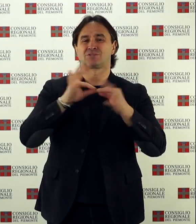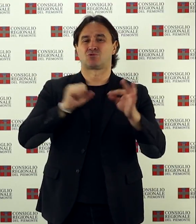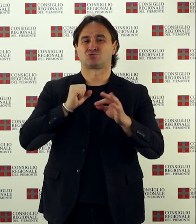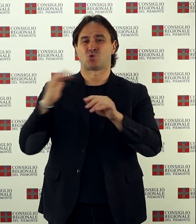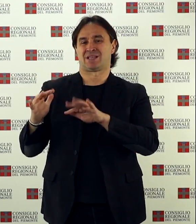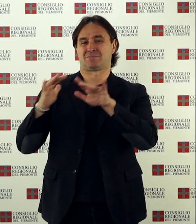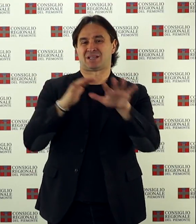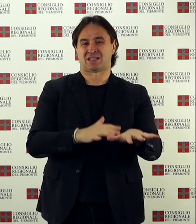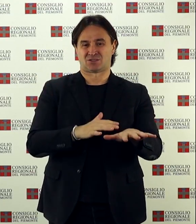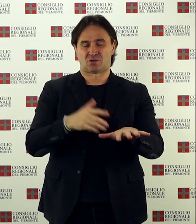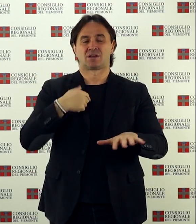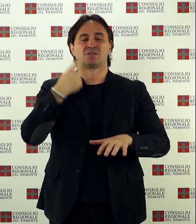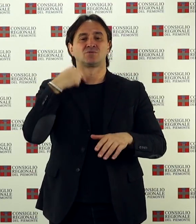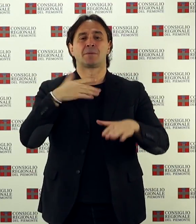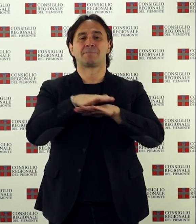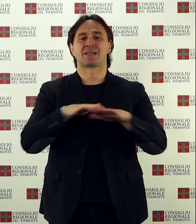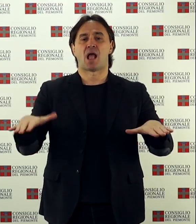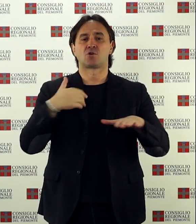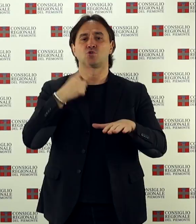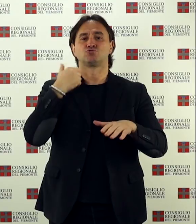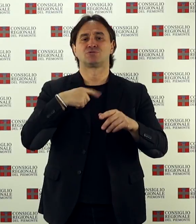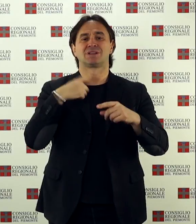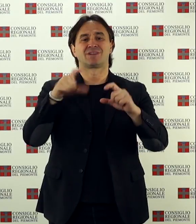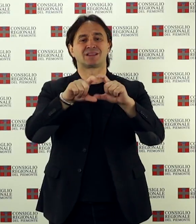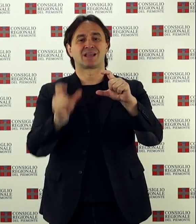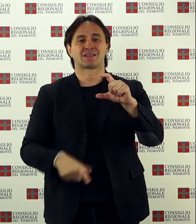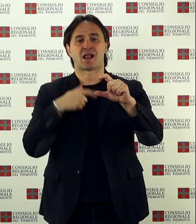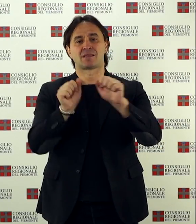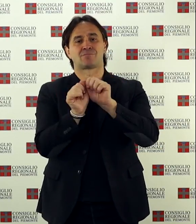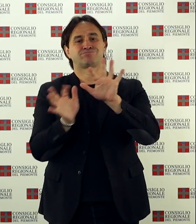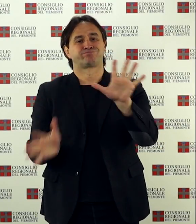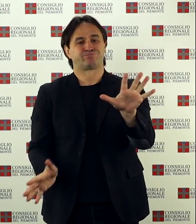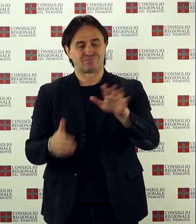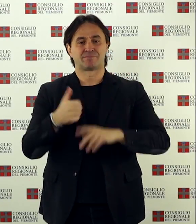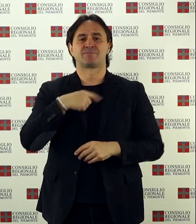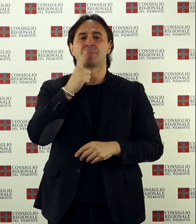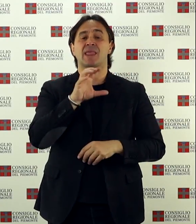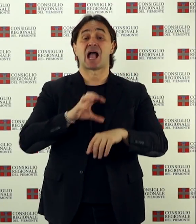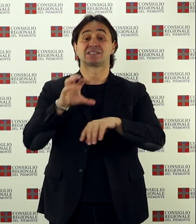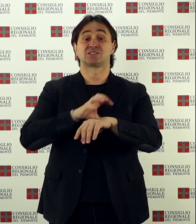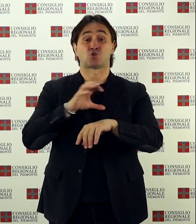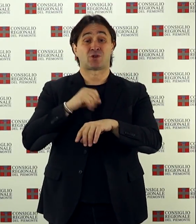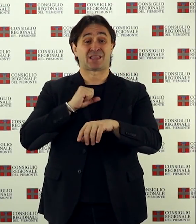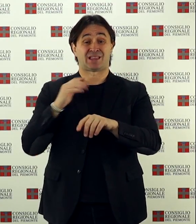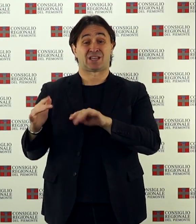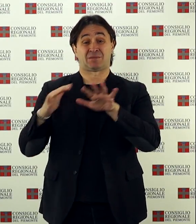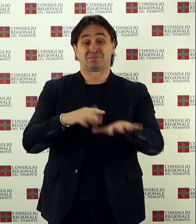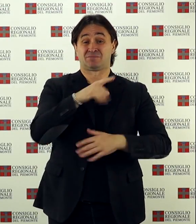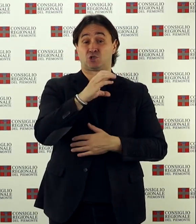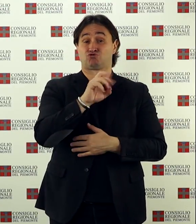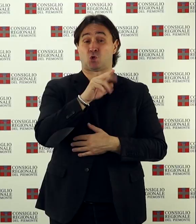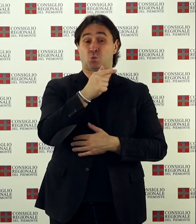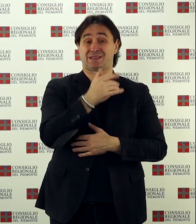'immigrazione e in vista del piano di distribuzione dei migranti su tutto il territorio nazionale, l'assessora regionale all'immigrazione Monica